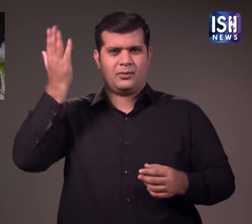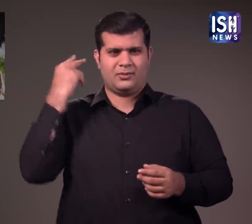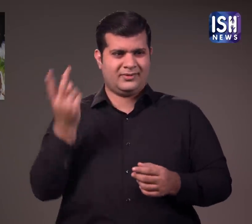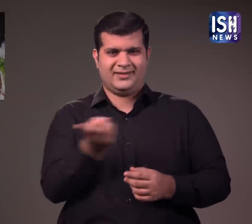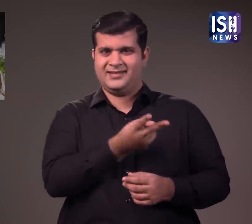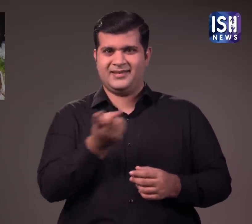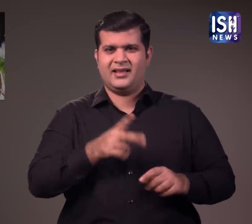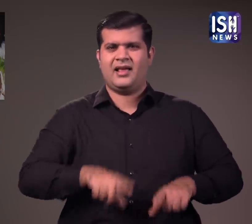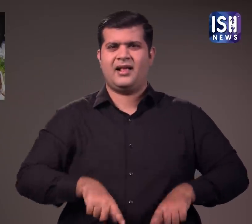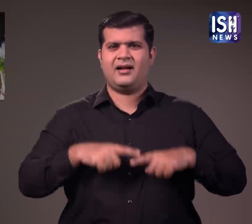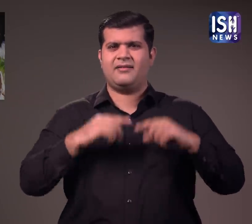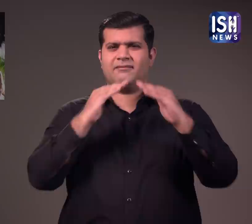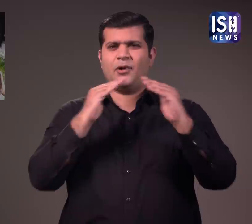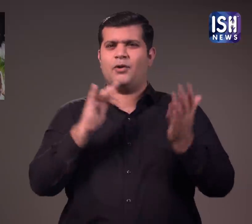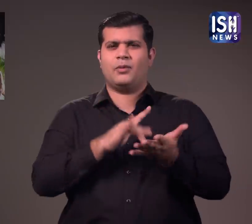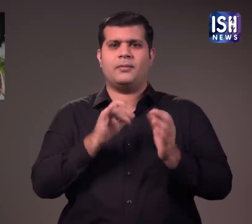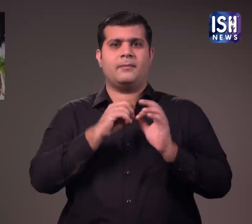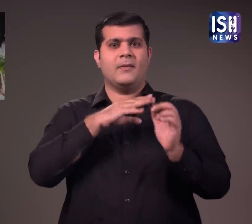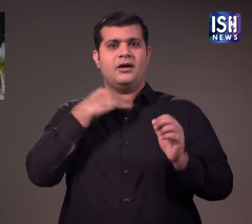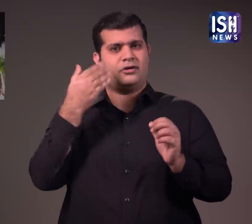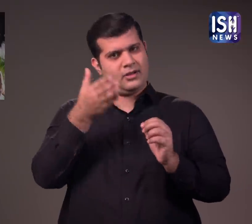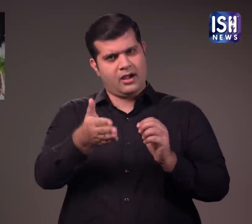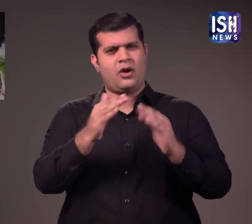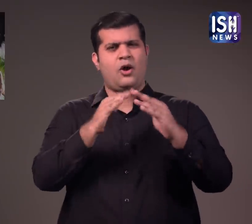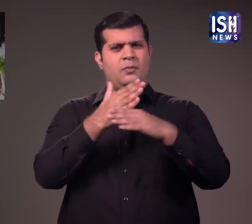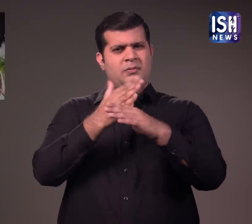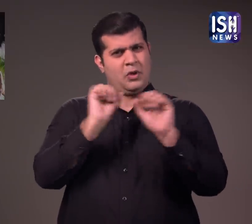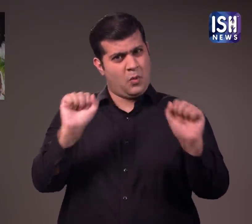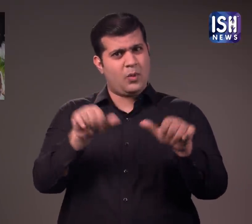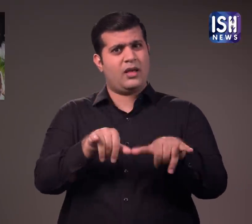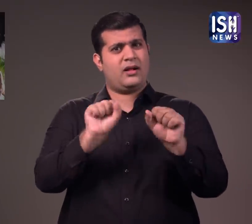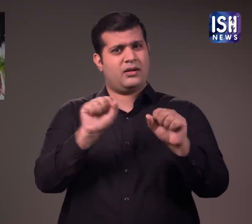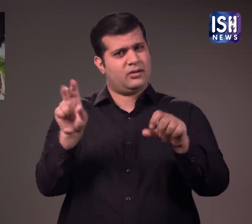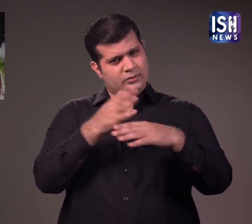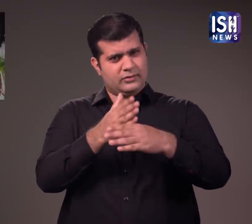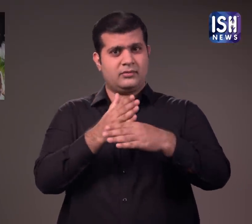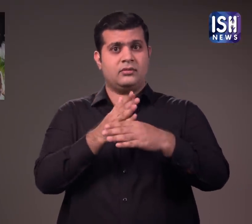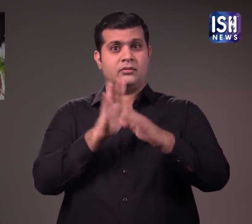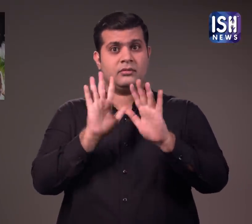अदालत ने ये भी कहा कि अगर रियांडरा में अपने साजा आवास में रहना पसंद करती है